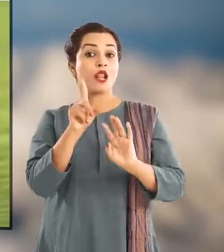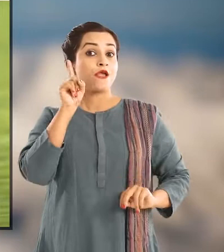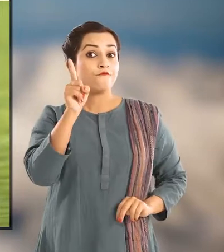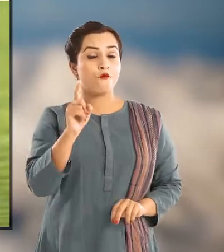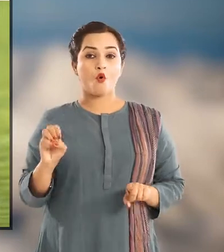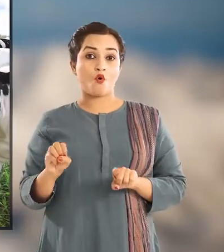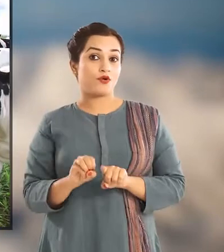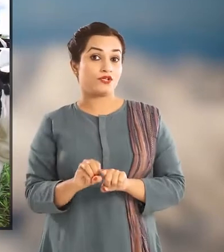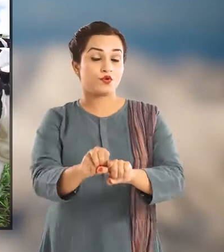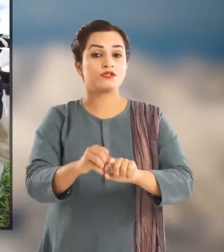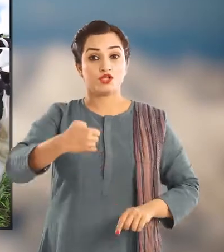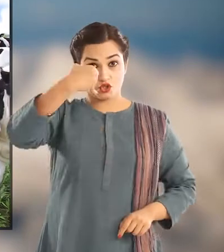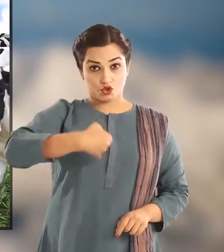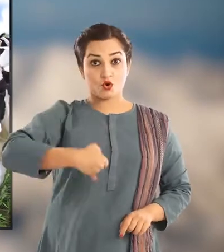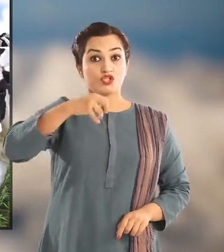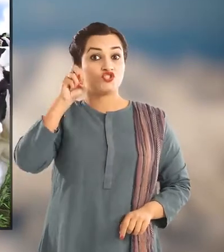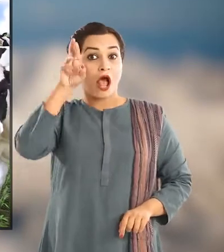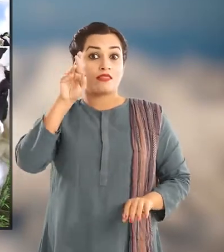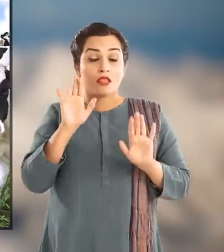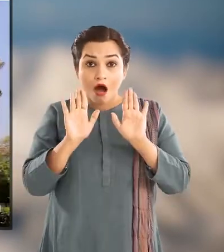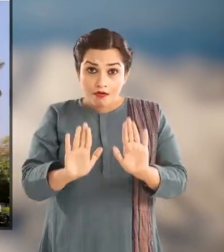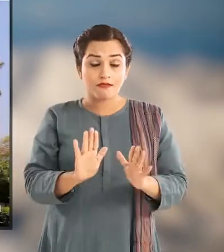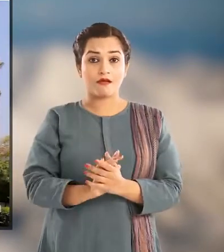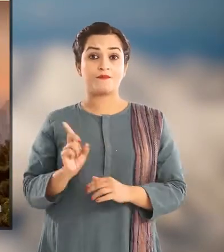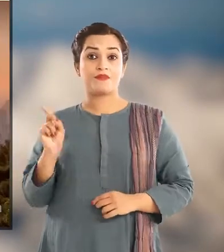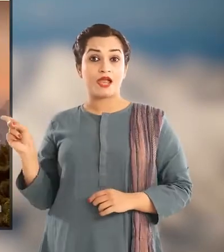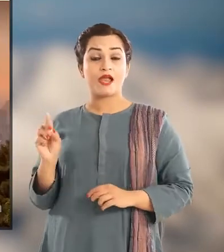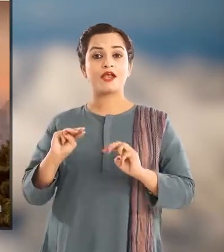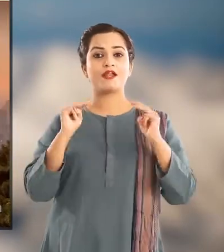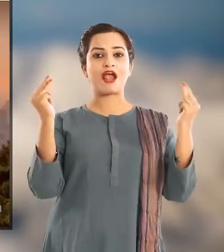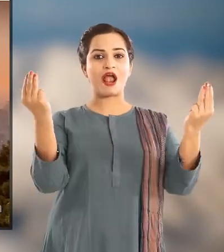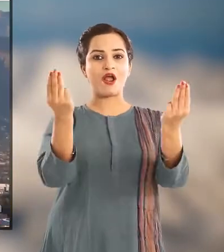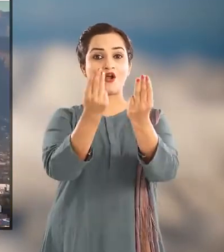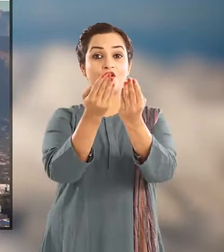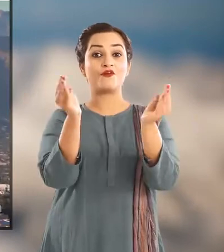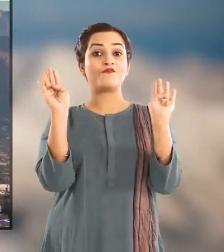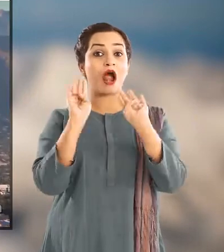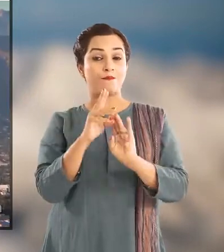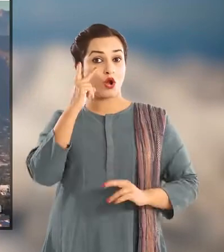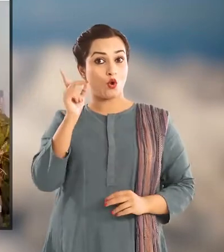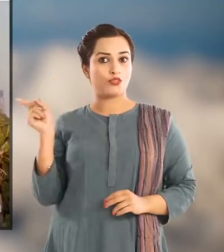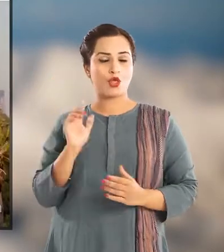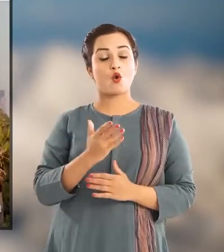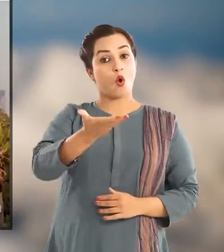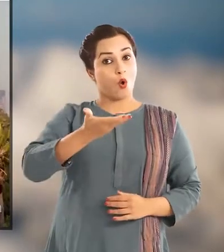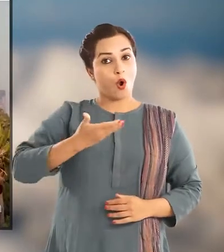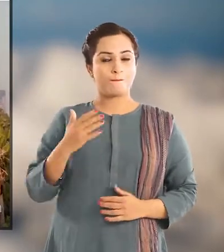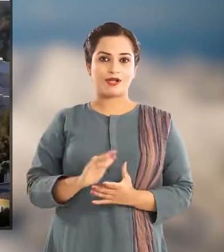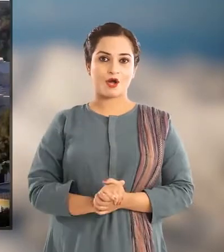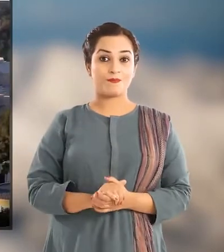रिसोर्सिस हैं जो लिविंग है अब देखिए इस environment को और बताईए कि क्या